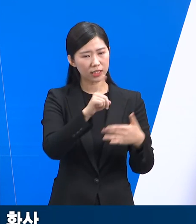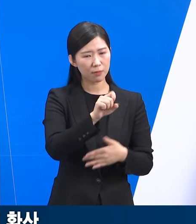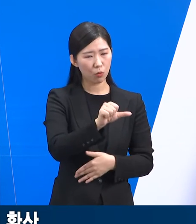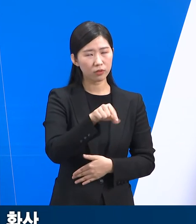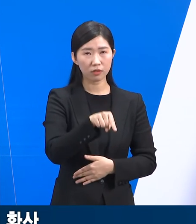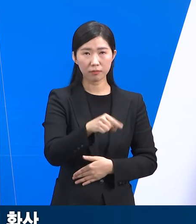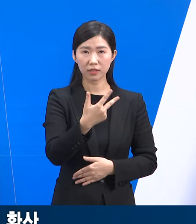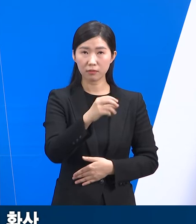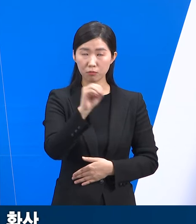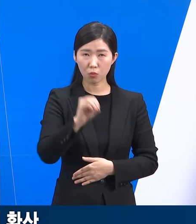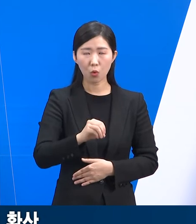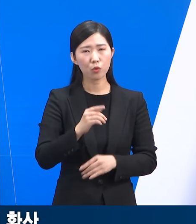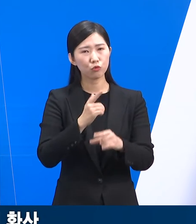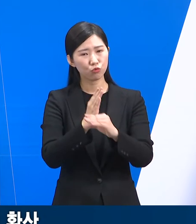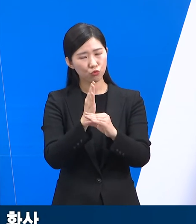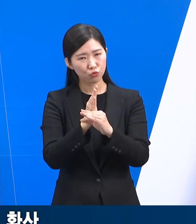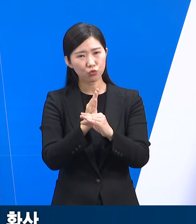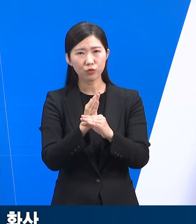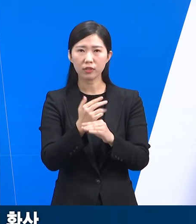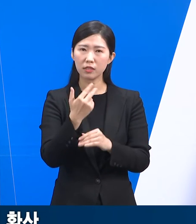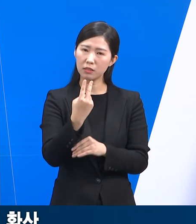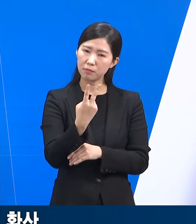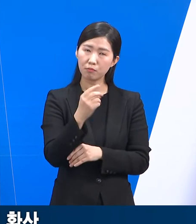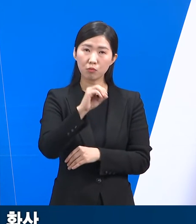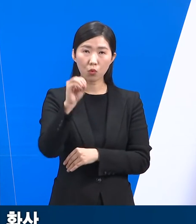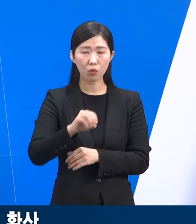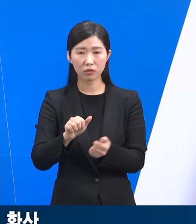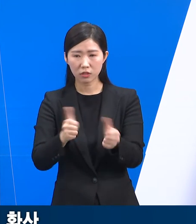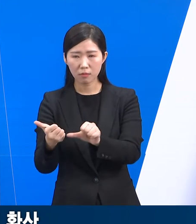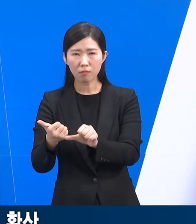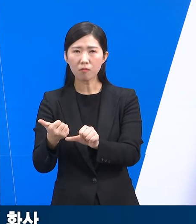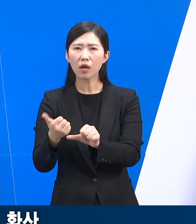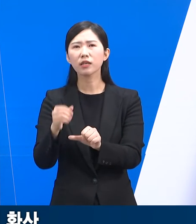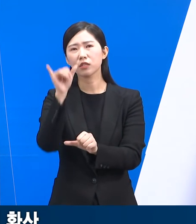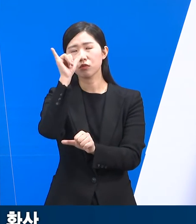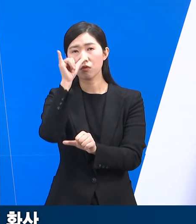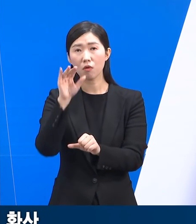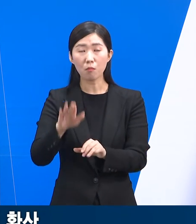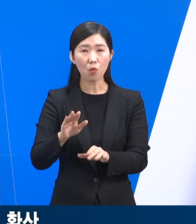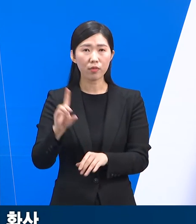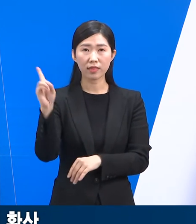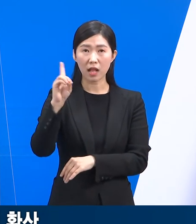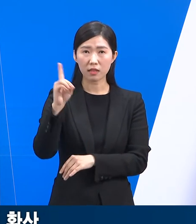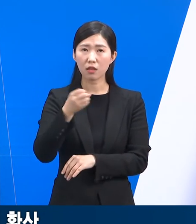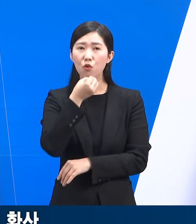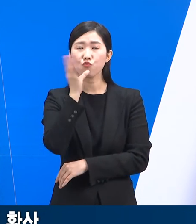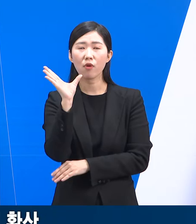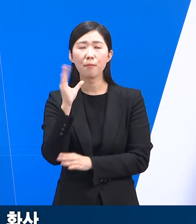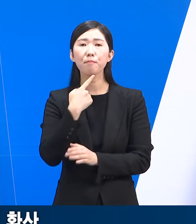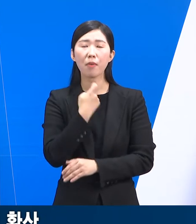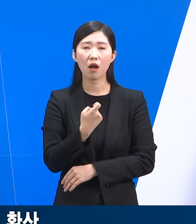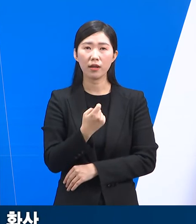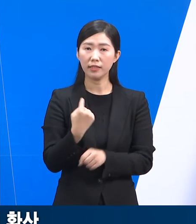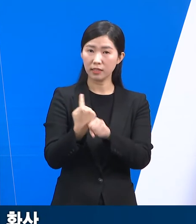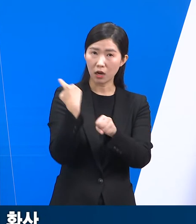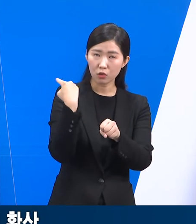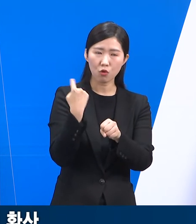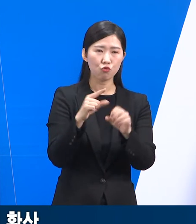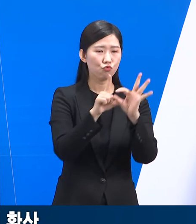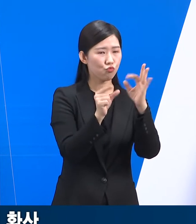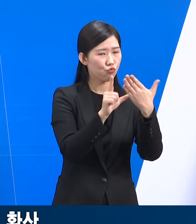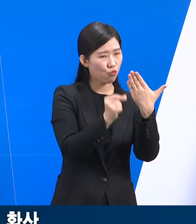.2%, 사망이 1.1% 발생했습니다. 이는 델타 변이가 유행했던 작년 9월에서 10월